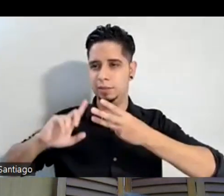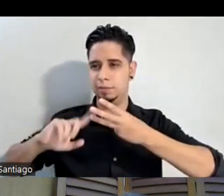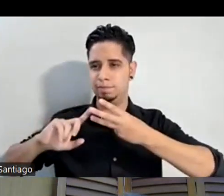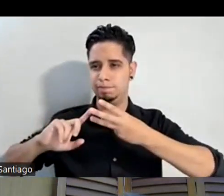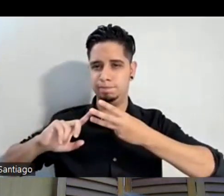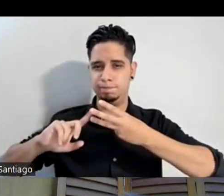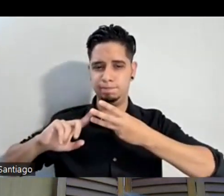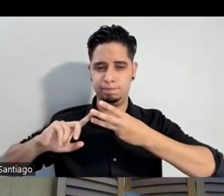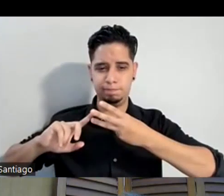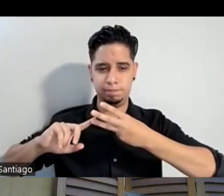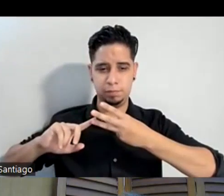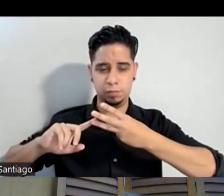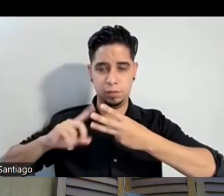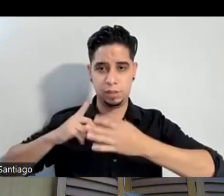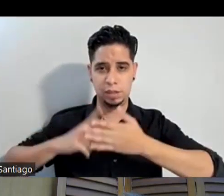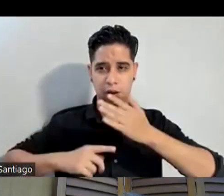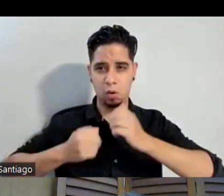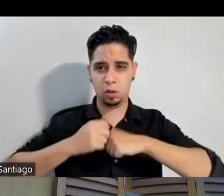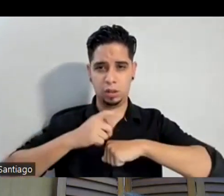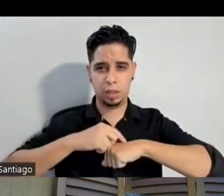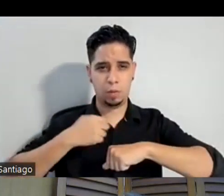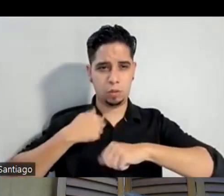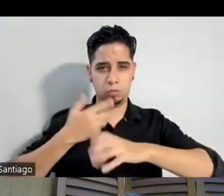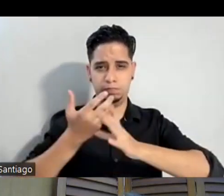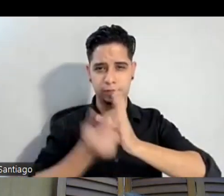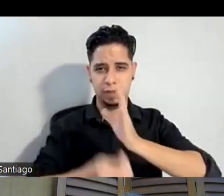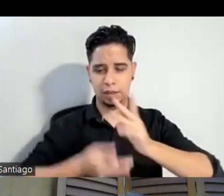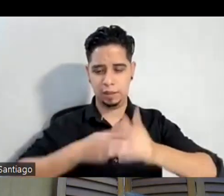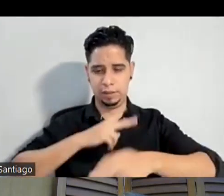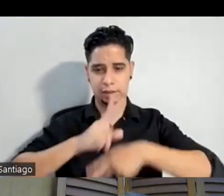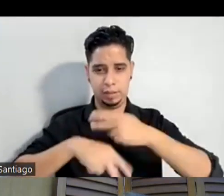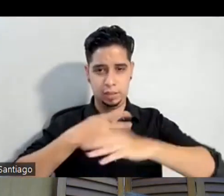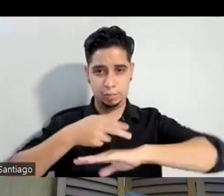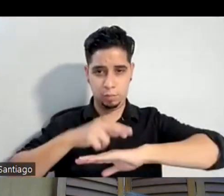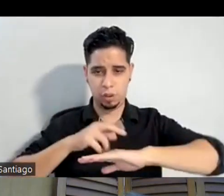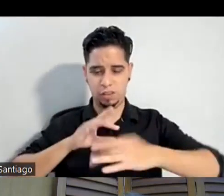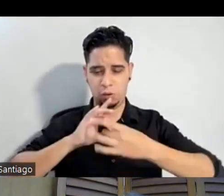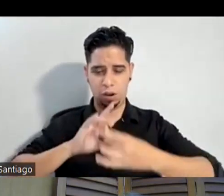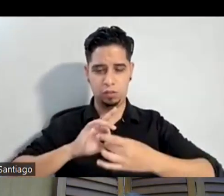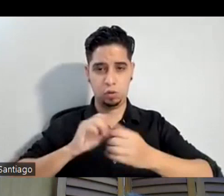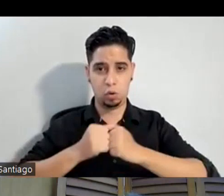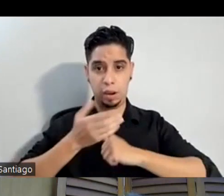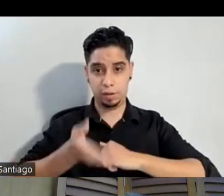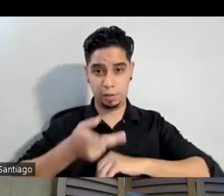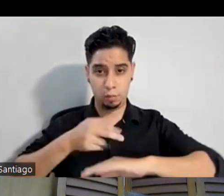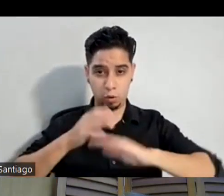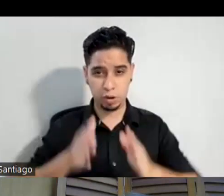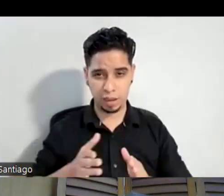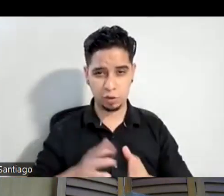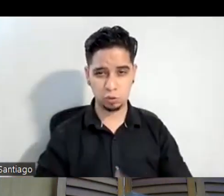que hemos perdido lamentablemente hemos perdido esa conexión con lo que era ese puertorriqueño yo creo que la